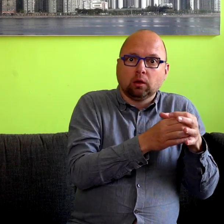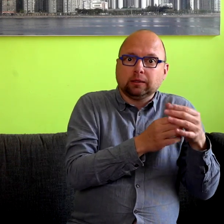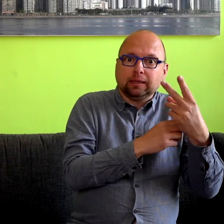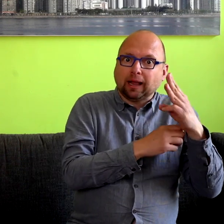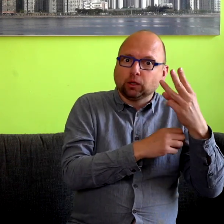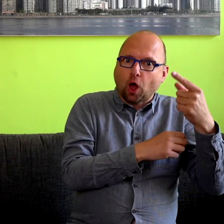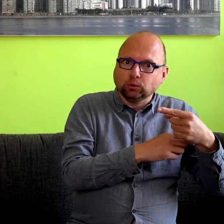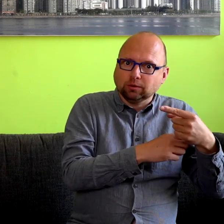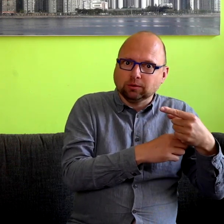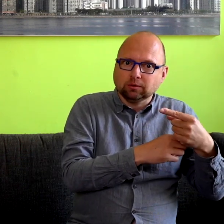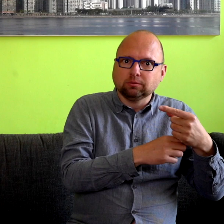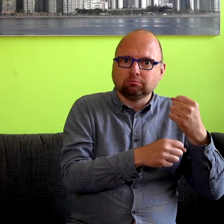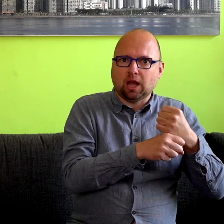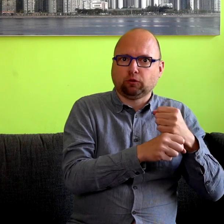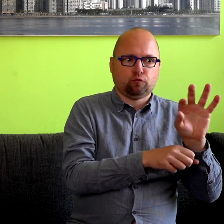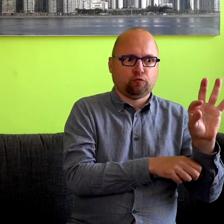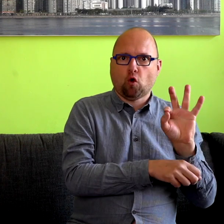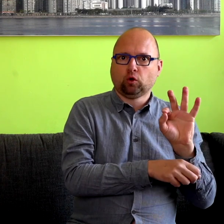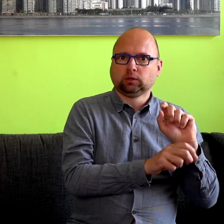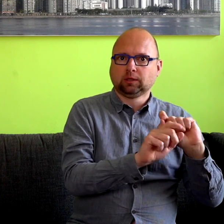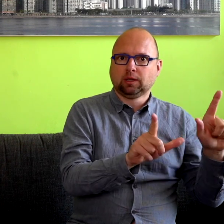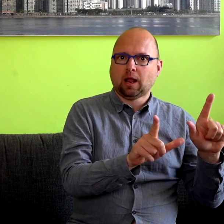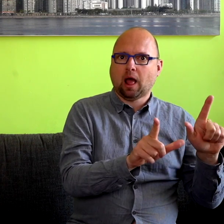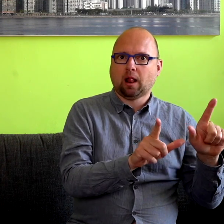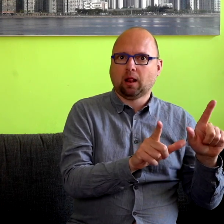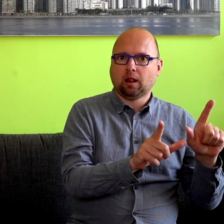gebarentaal in het dagelijks leven als voorkeurstaal gebruikt.